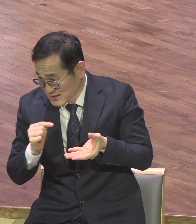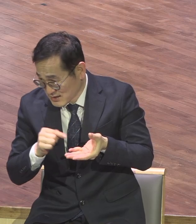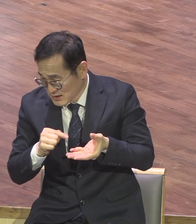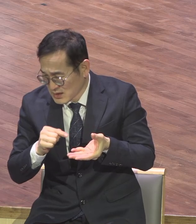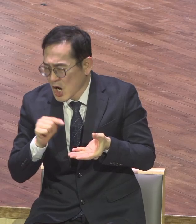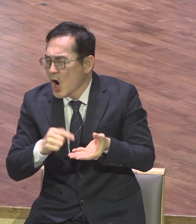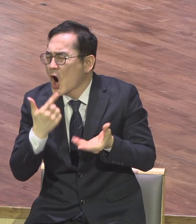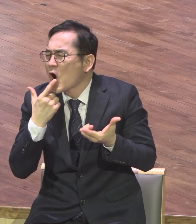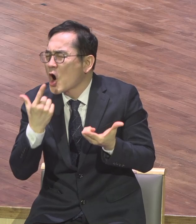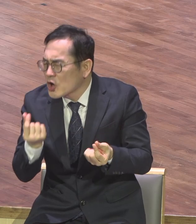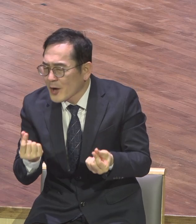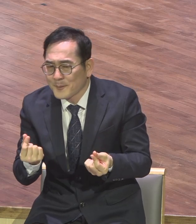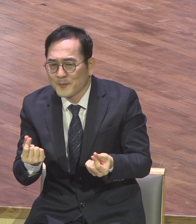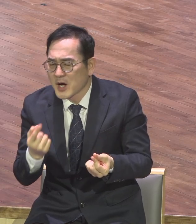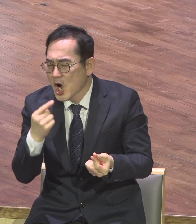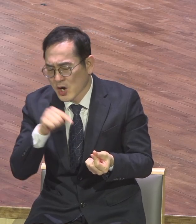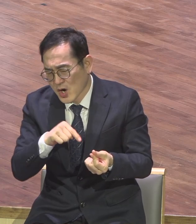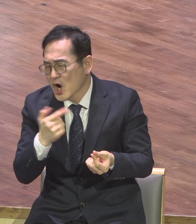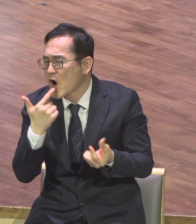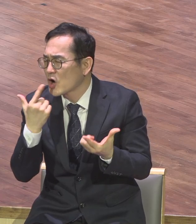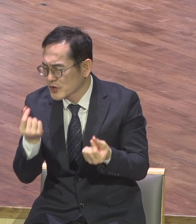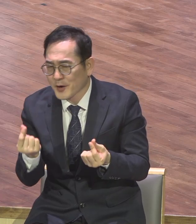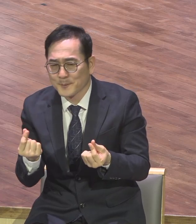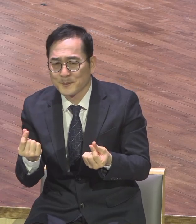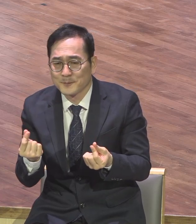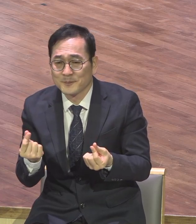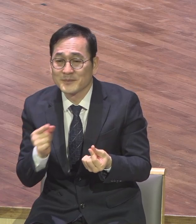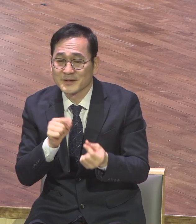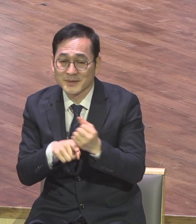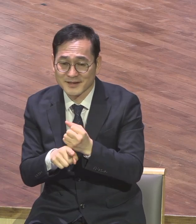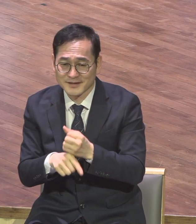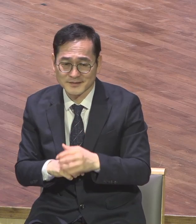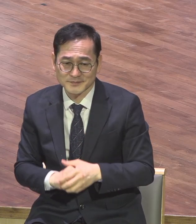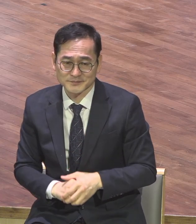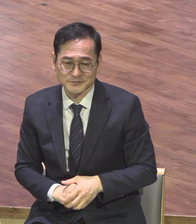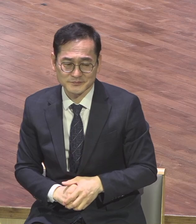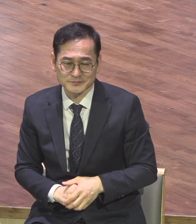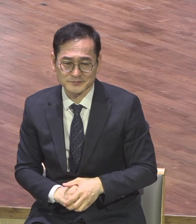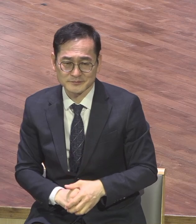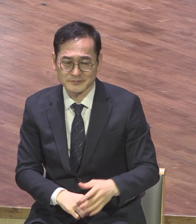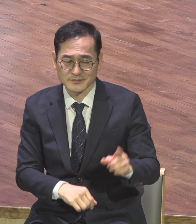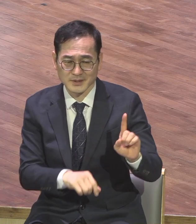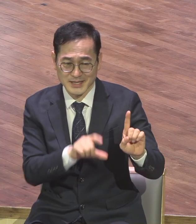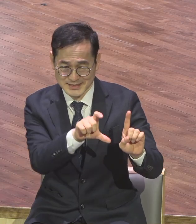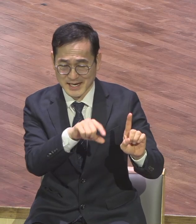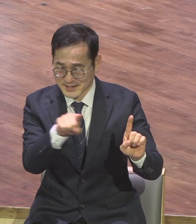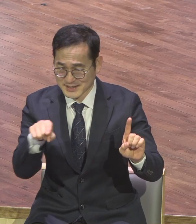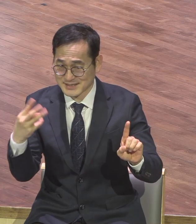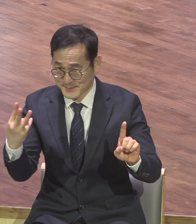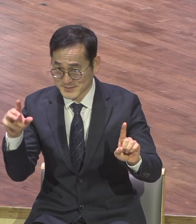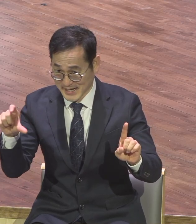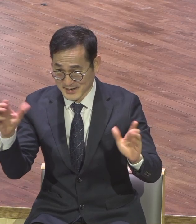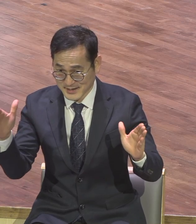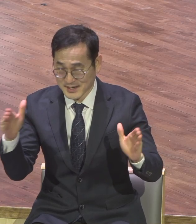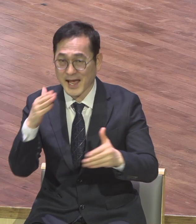그러므로 사도 바울은 에베소 3장까지의 말씀을 통해서 하늘에 속한 실리간보